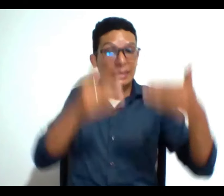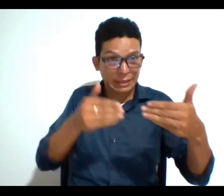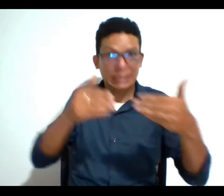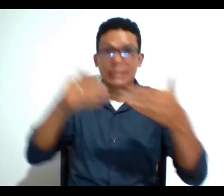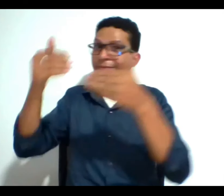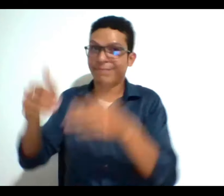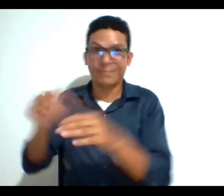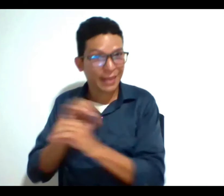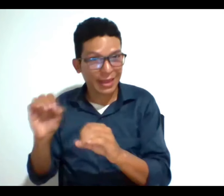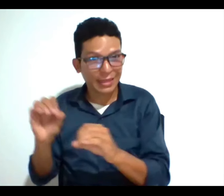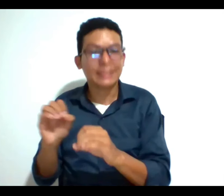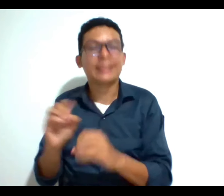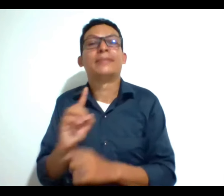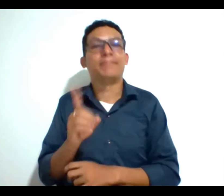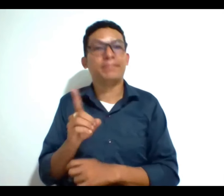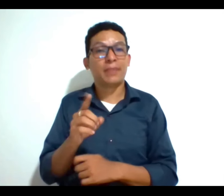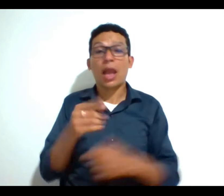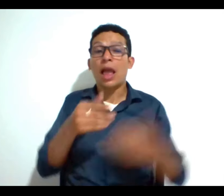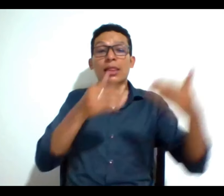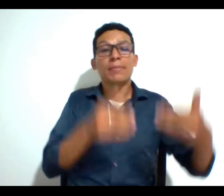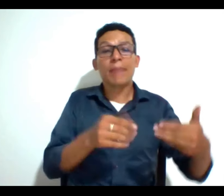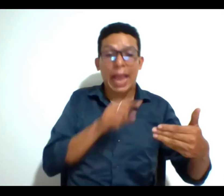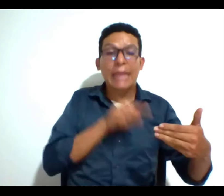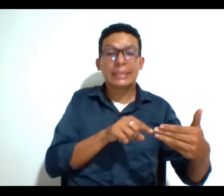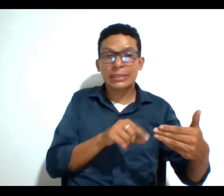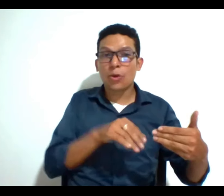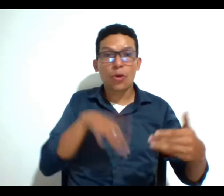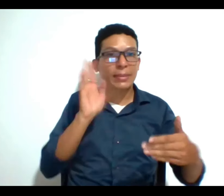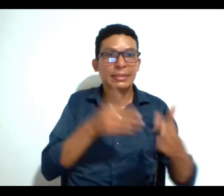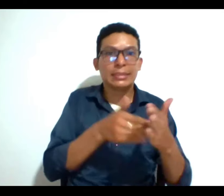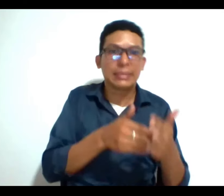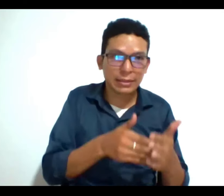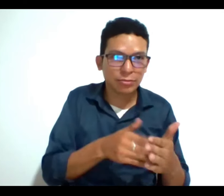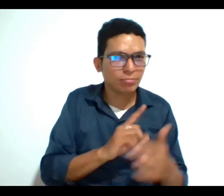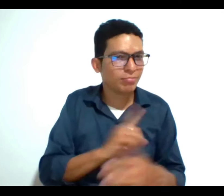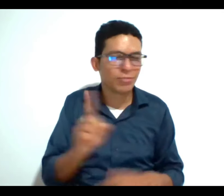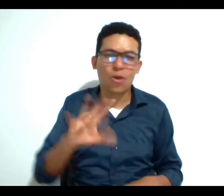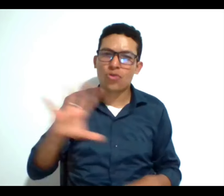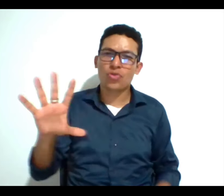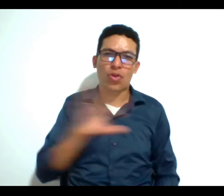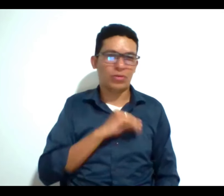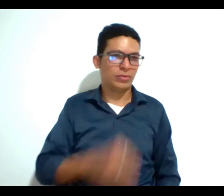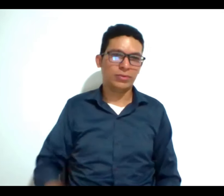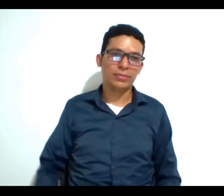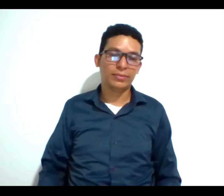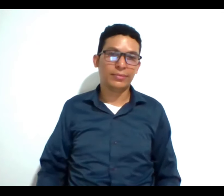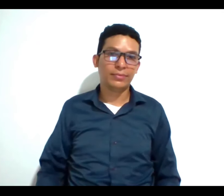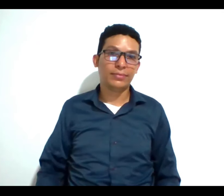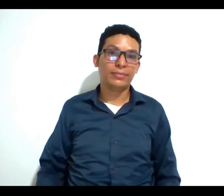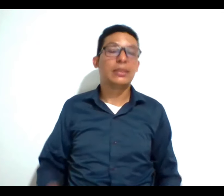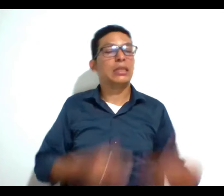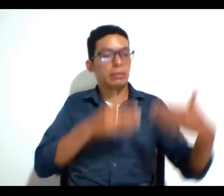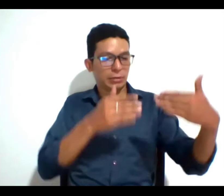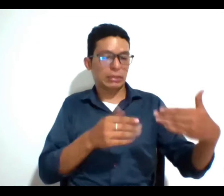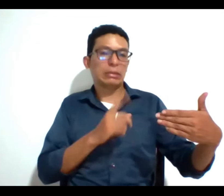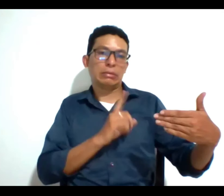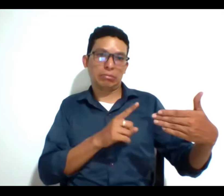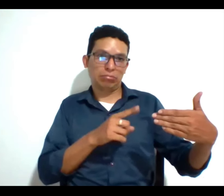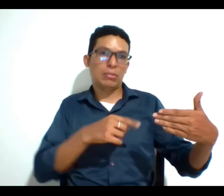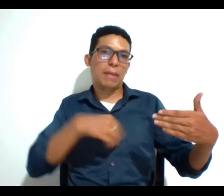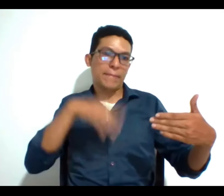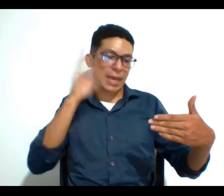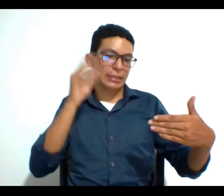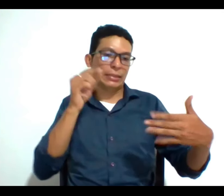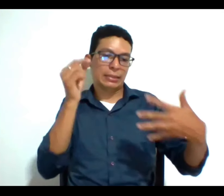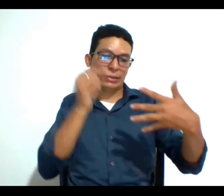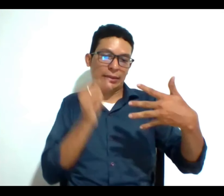no es como que solo las personas con discapacidad enfrenten barreras para acceder a este tema claro en discapacidad pues por supuesto hay otras consideraciones que